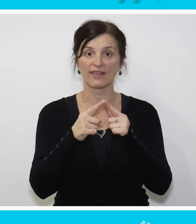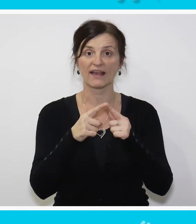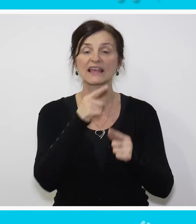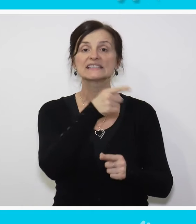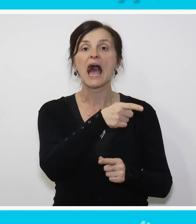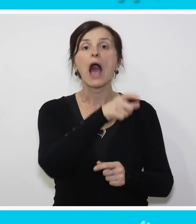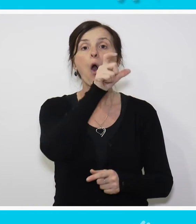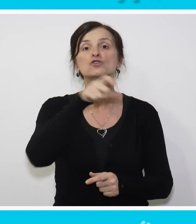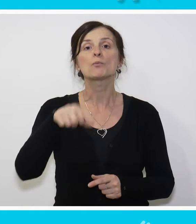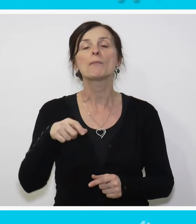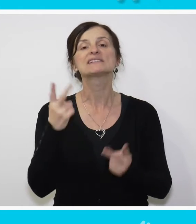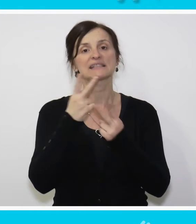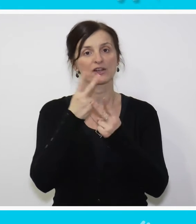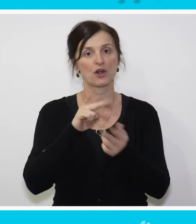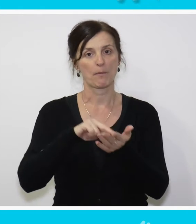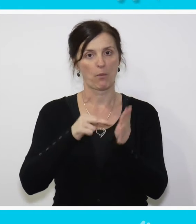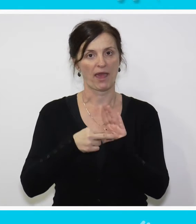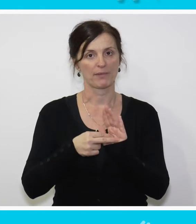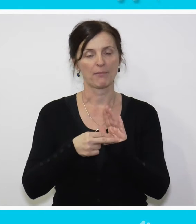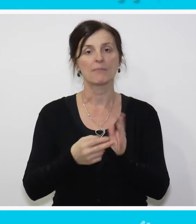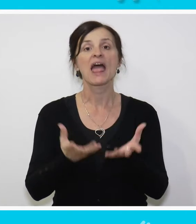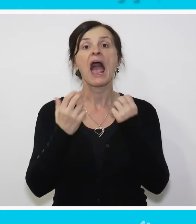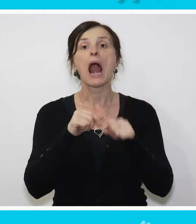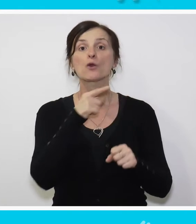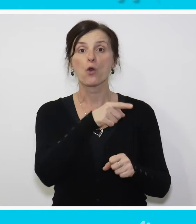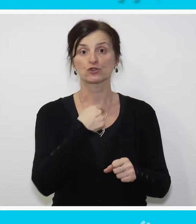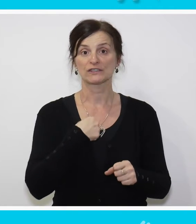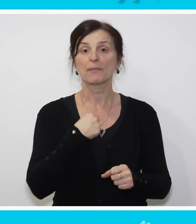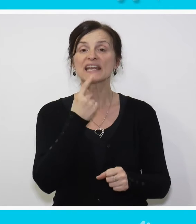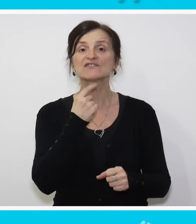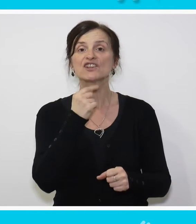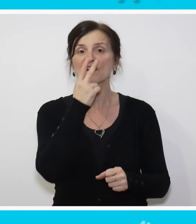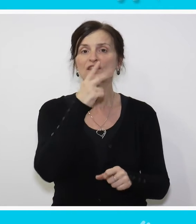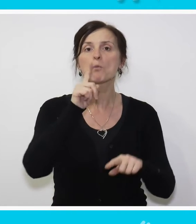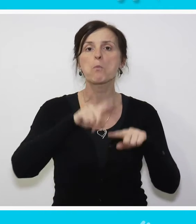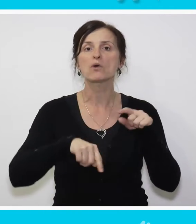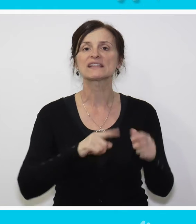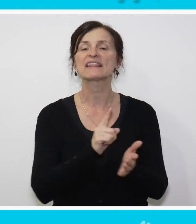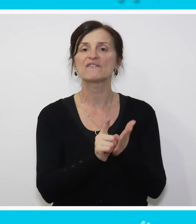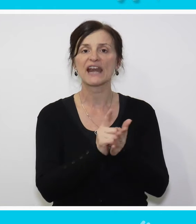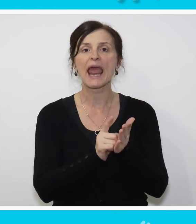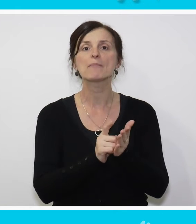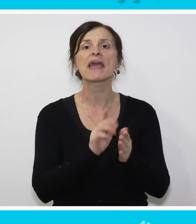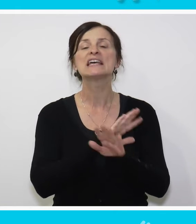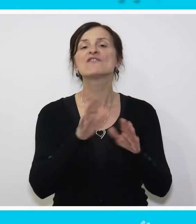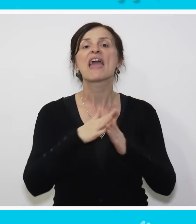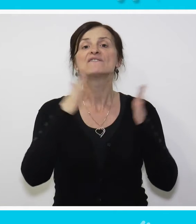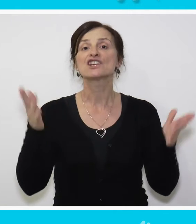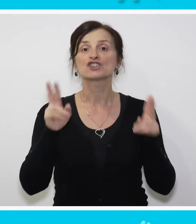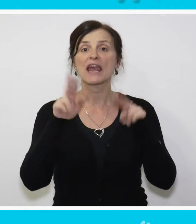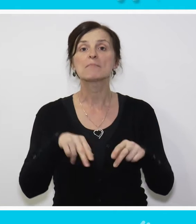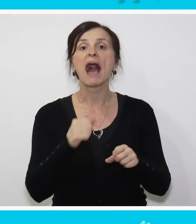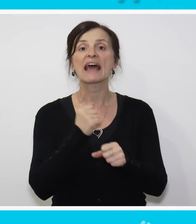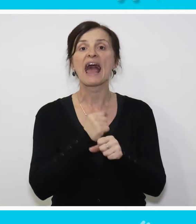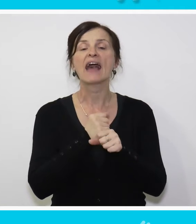osobama sa sličnim problemima. Ali ono što mi se sviđa je što vidim u posljednje vreme, to je da je sve zastupljenije